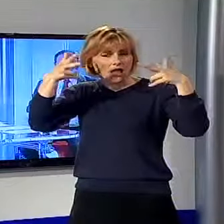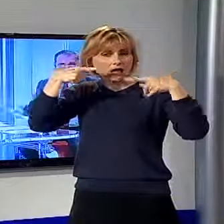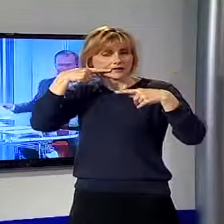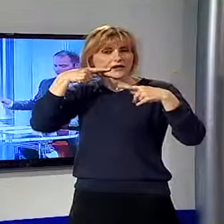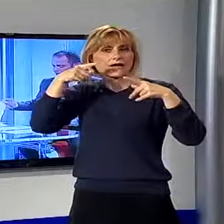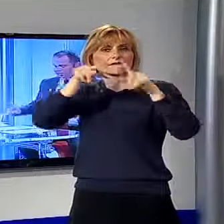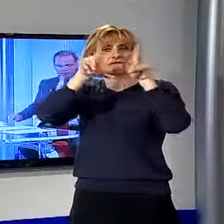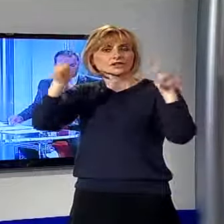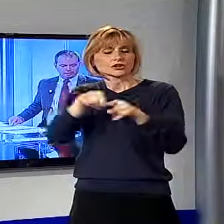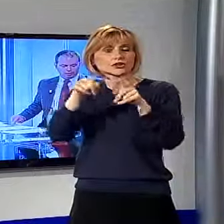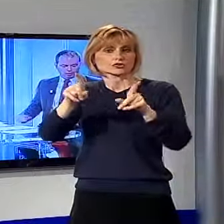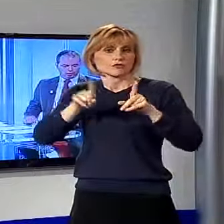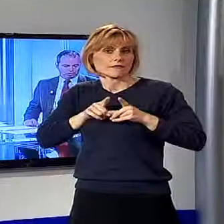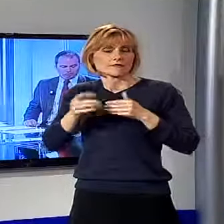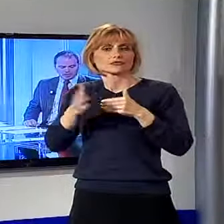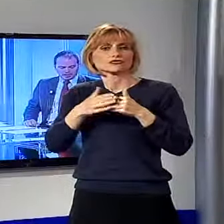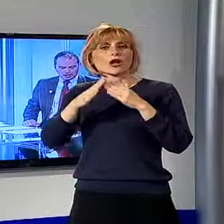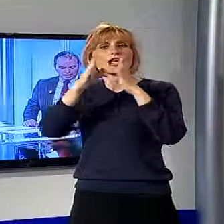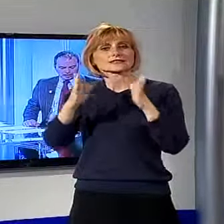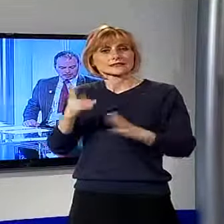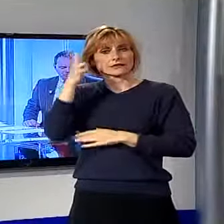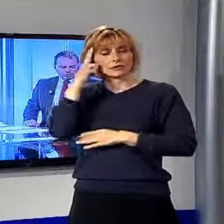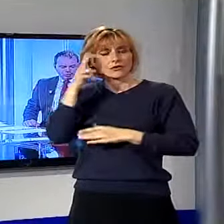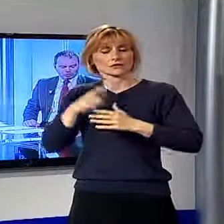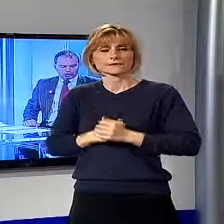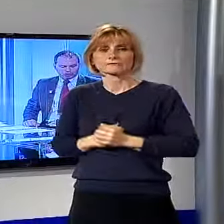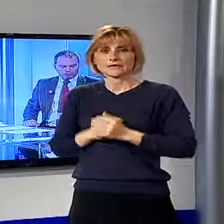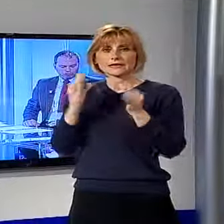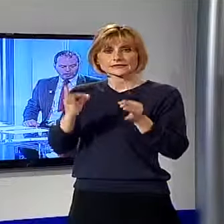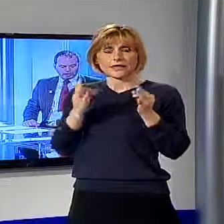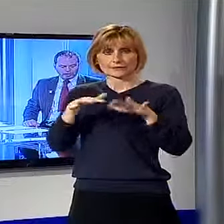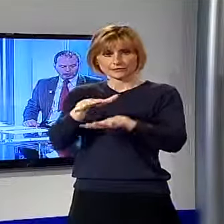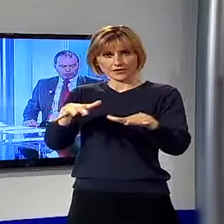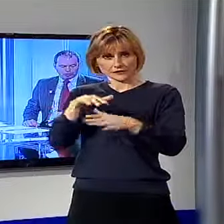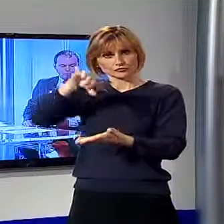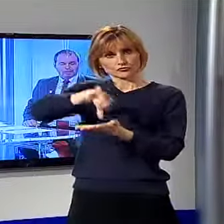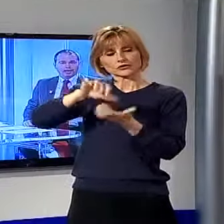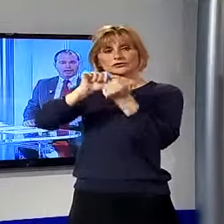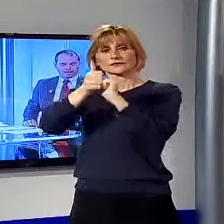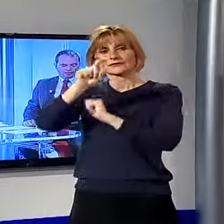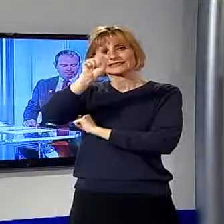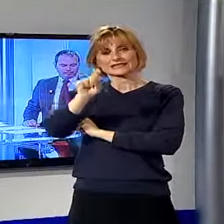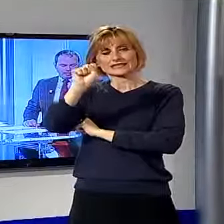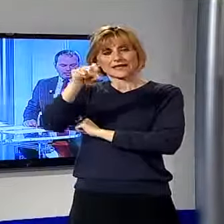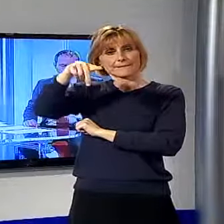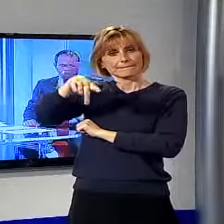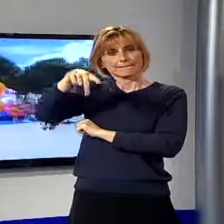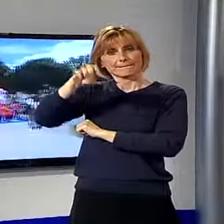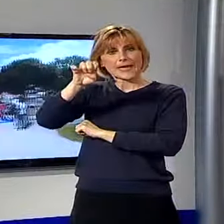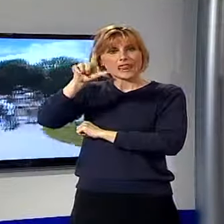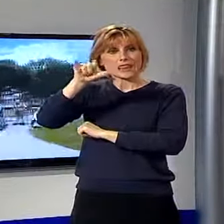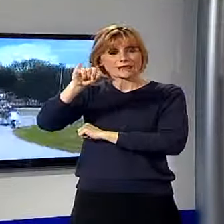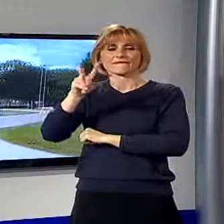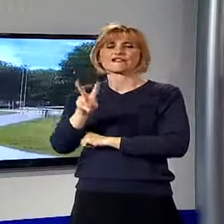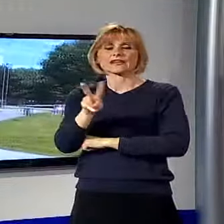vicino alla Casina dei Ricordi. E' sempre a Via Reggio al centro sportivo Vasco Zappelli al Varignano si è